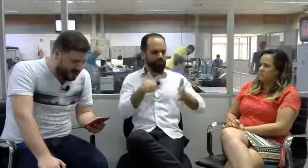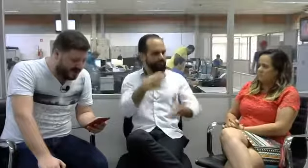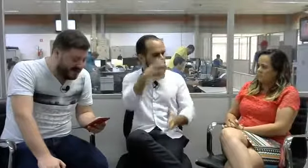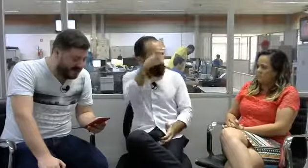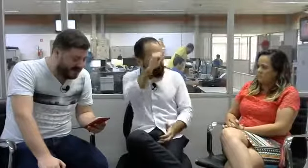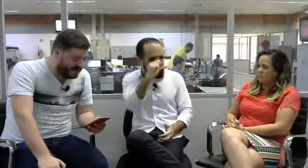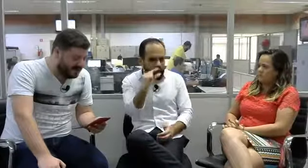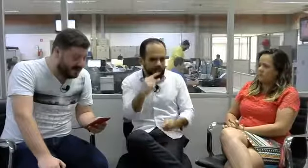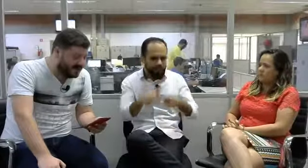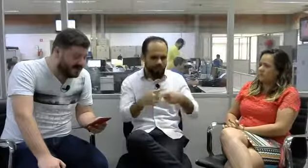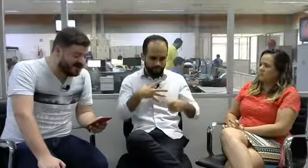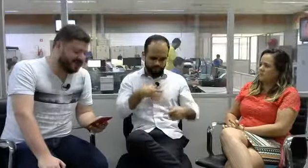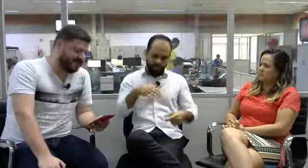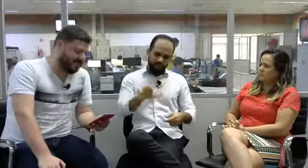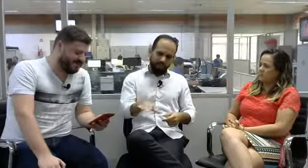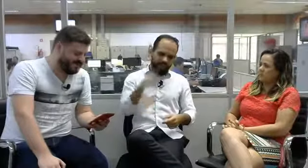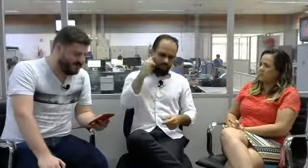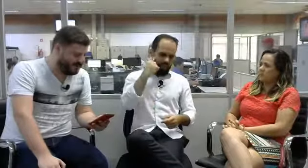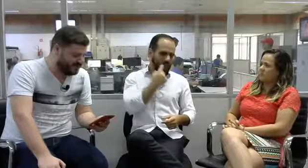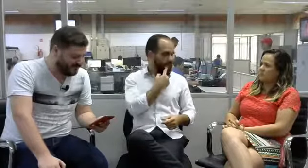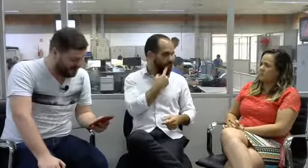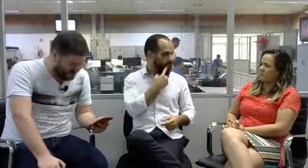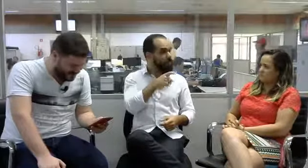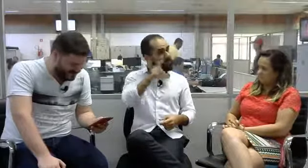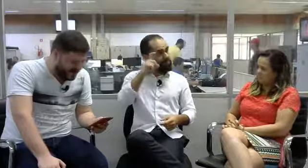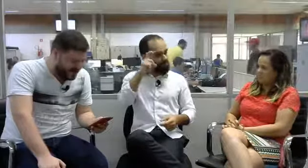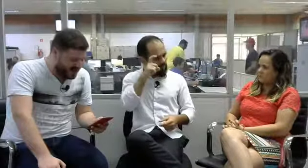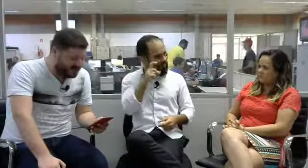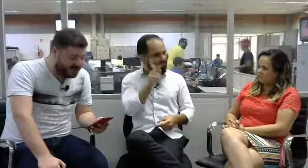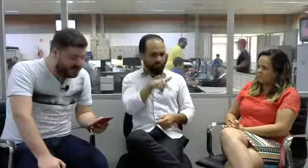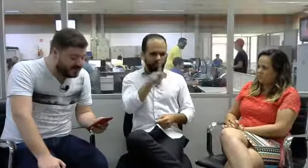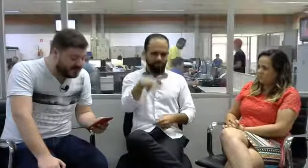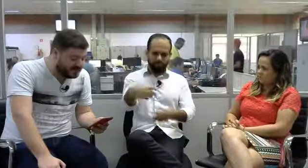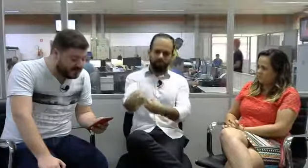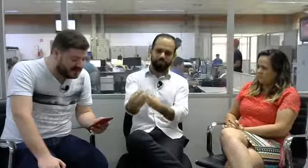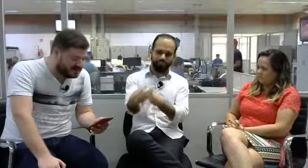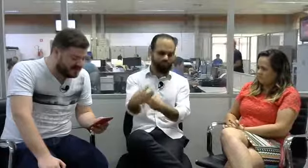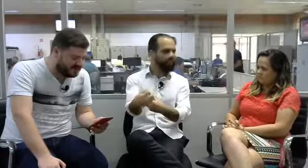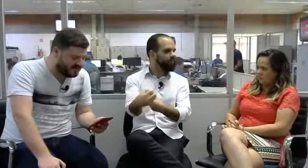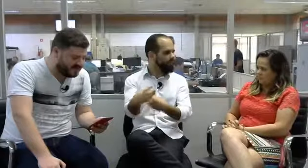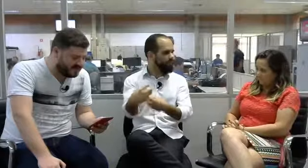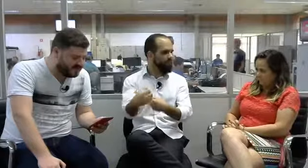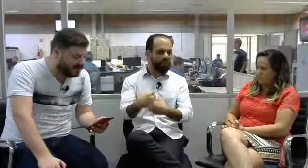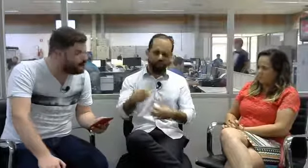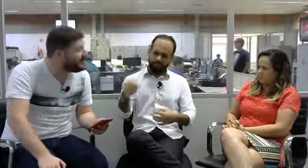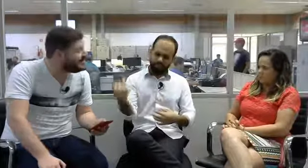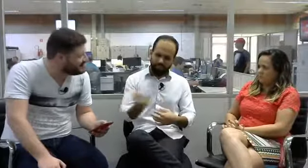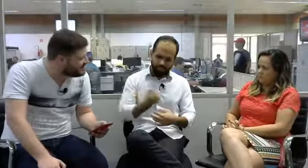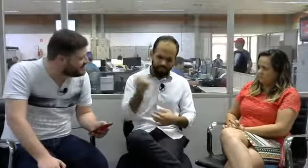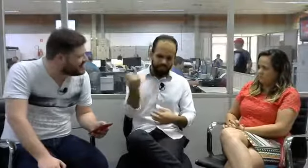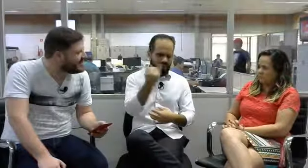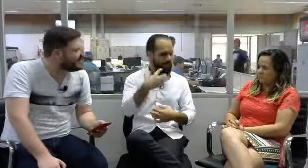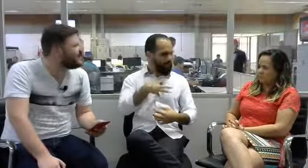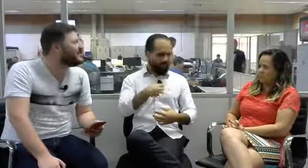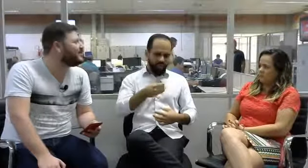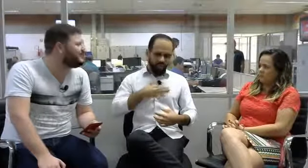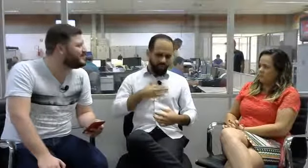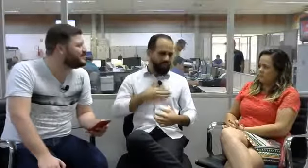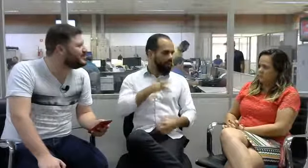Maria Ângela foi a professora do meu filho. Ela foi de muita importância na vida do meu filho Ulisses e de outros muito